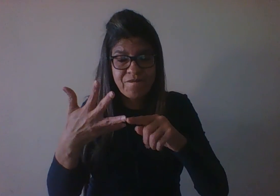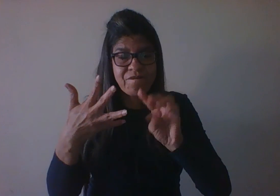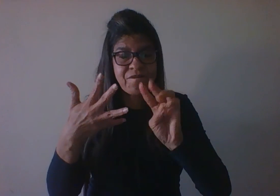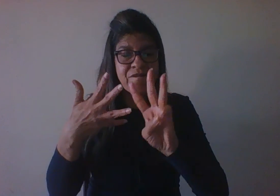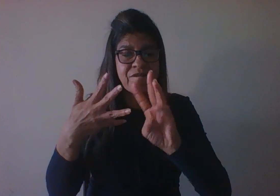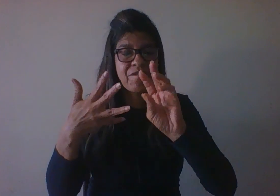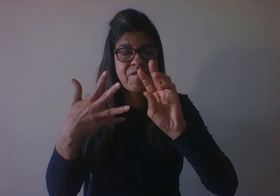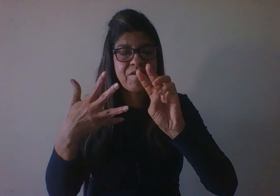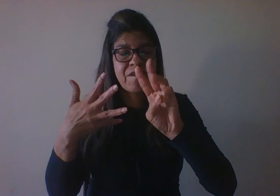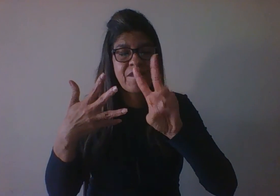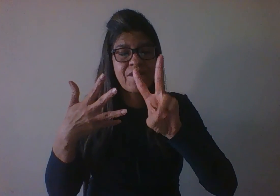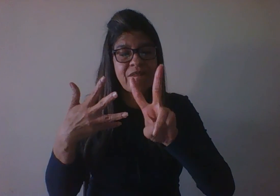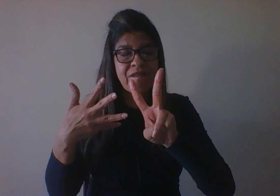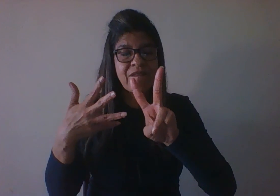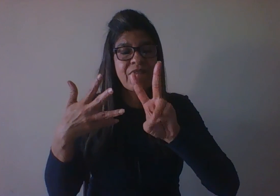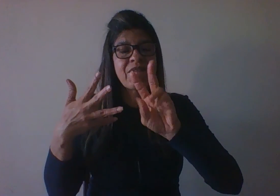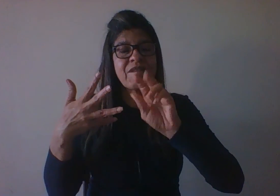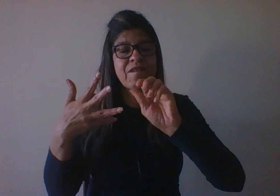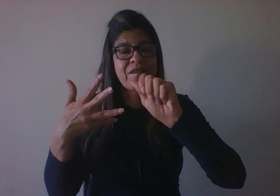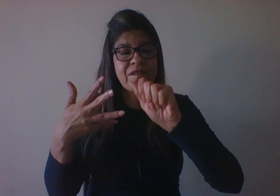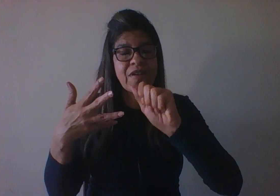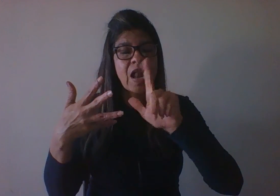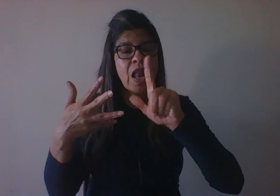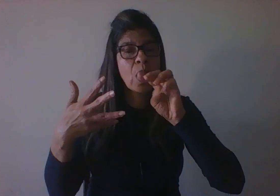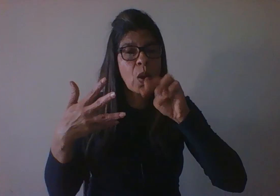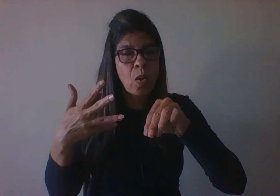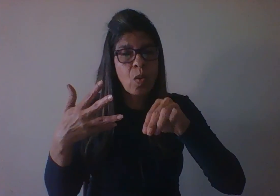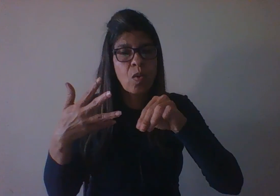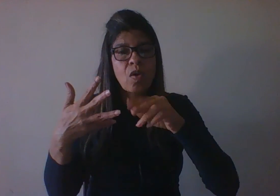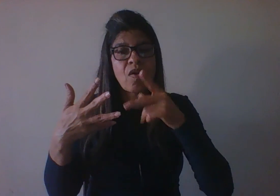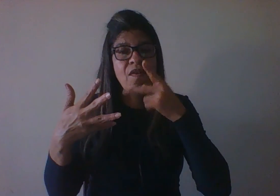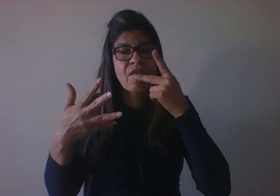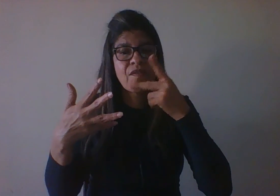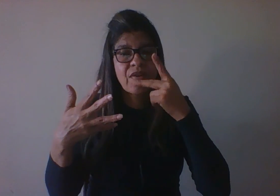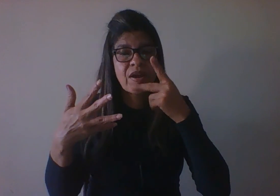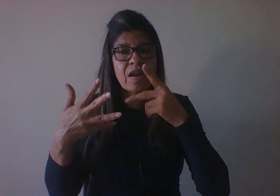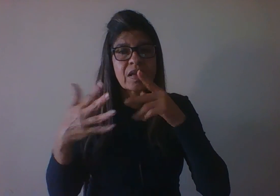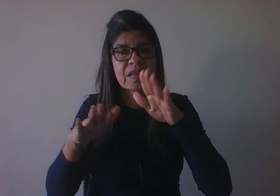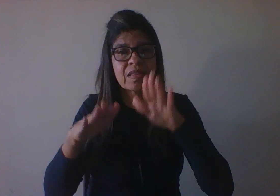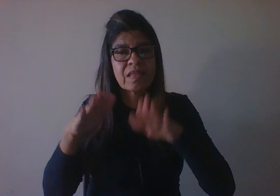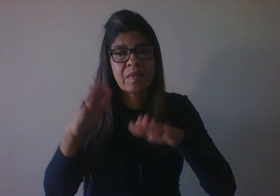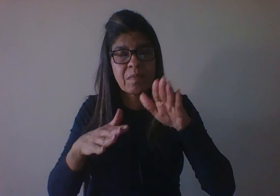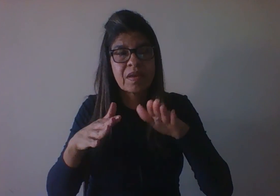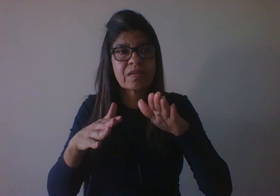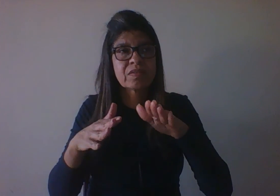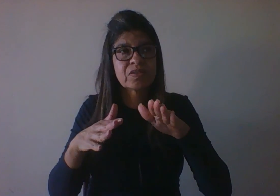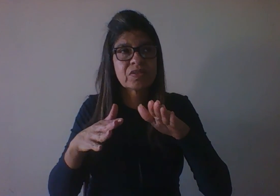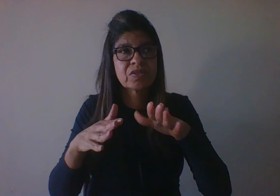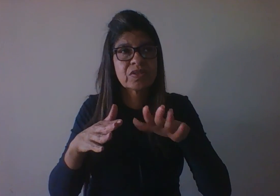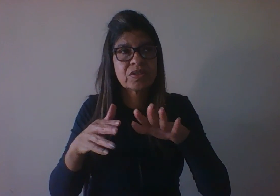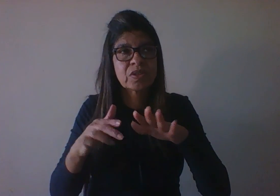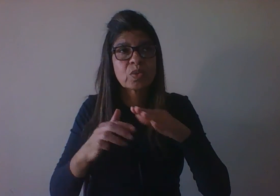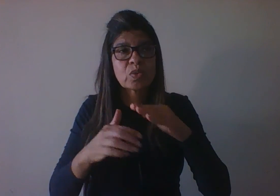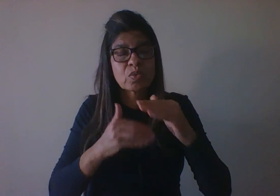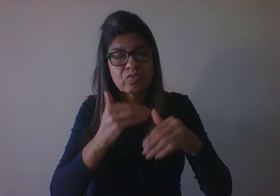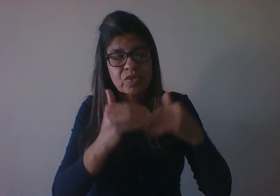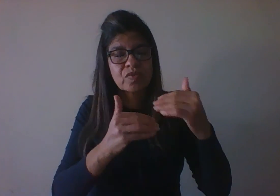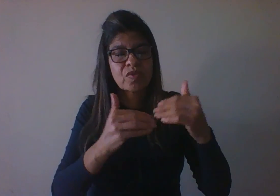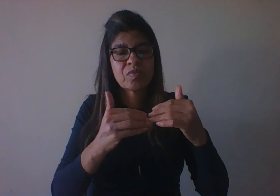psicológicas superiores. Ou seja, ele se assemelha à lógica de Piaget, a inteligência surge depois da